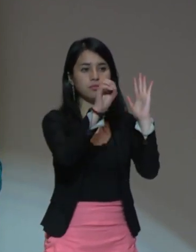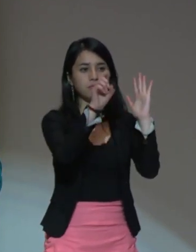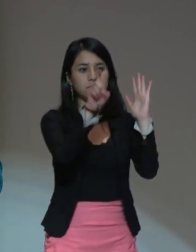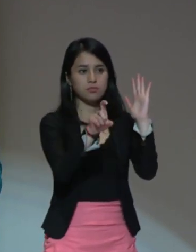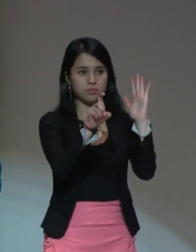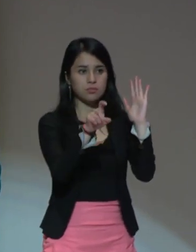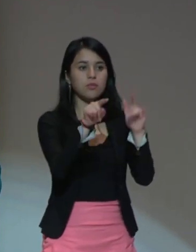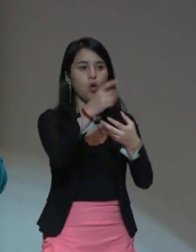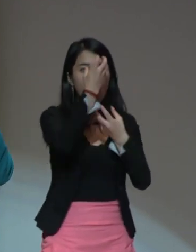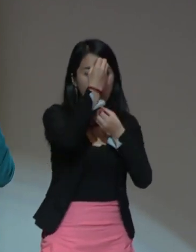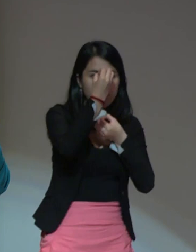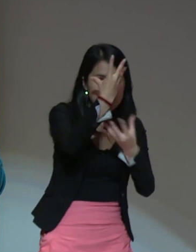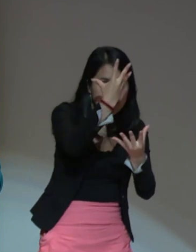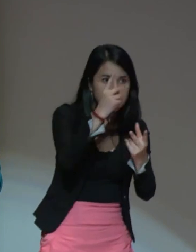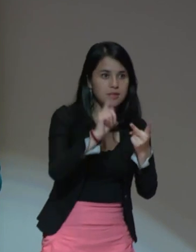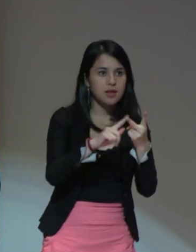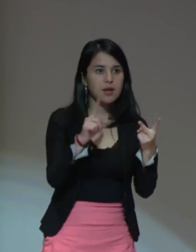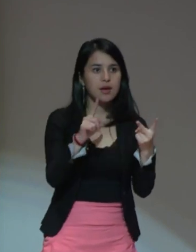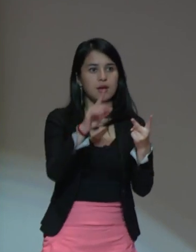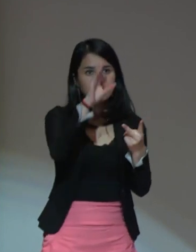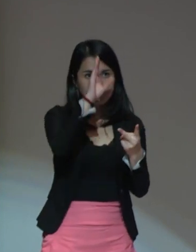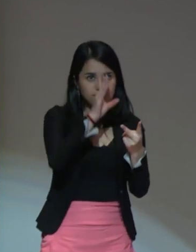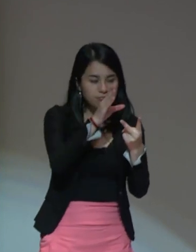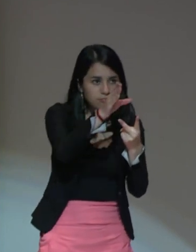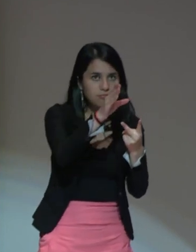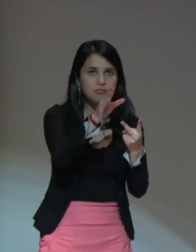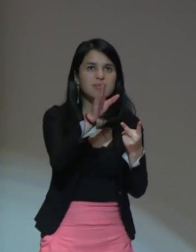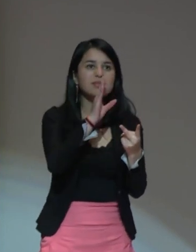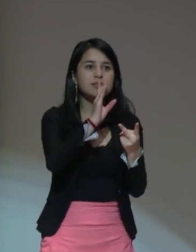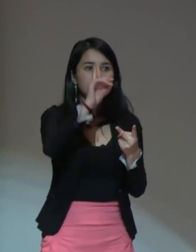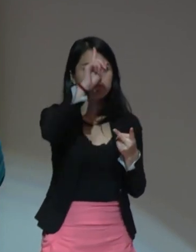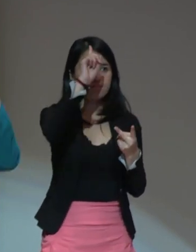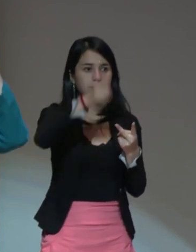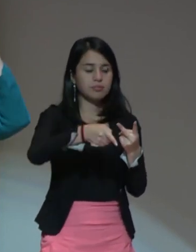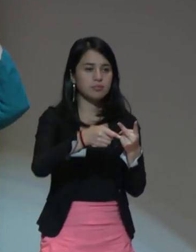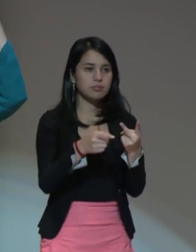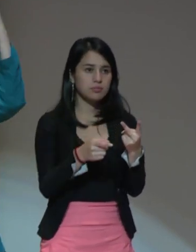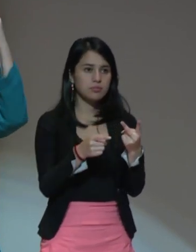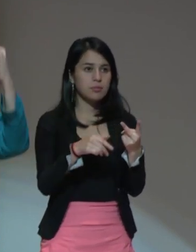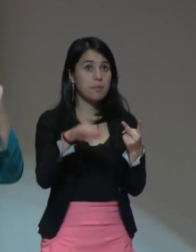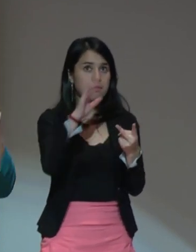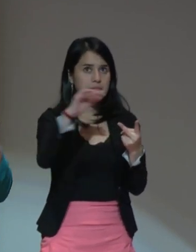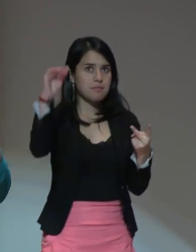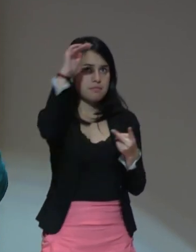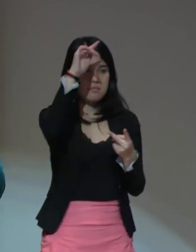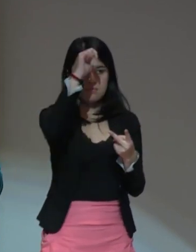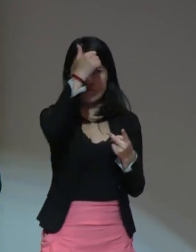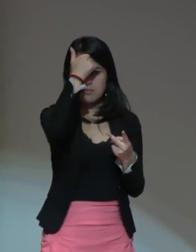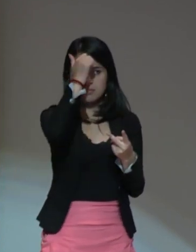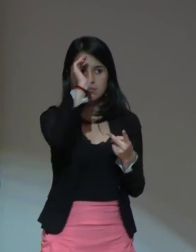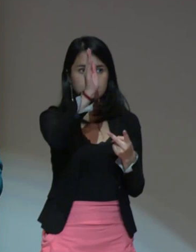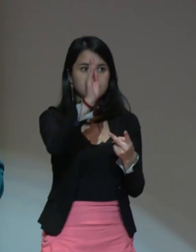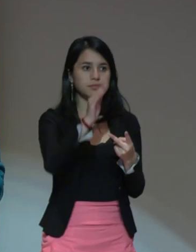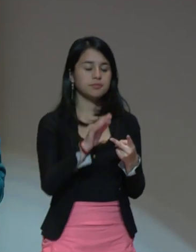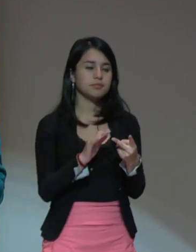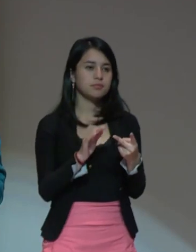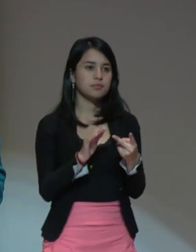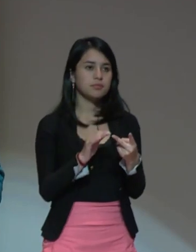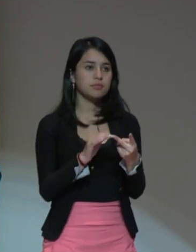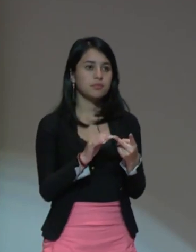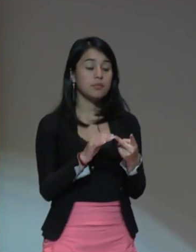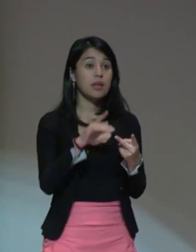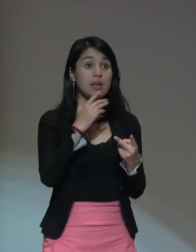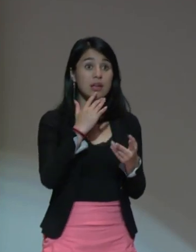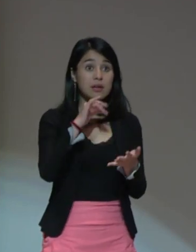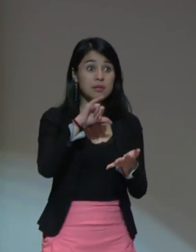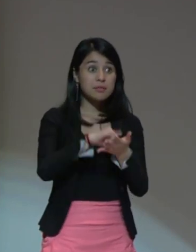obediencia frente al emperador es el valor máximo. Y cuando